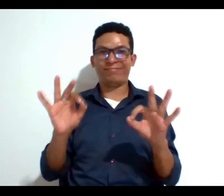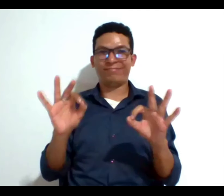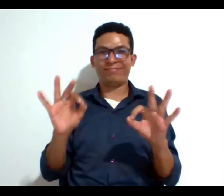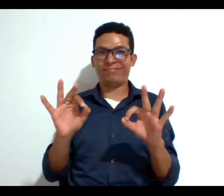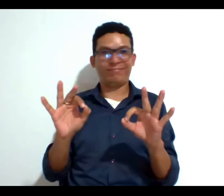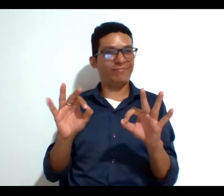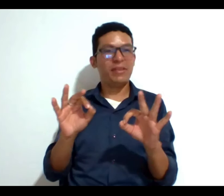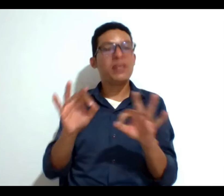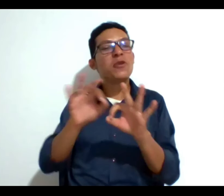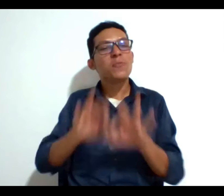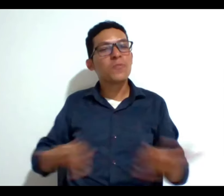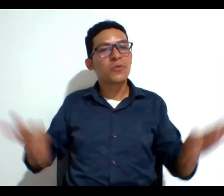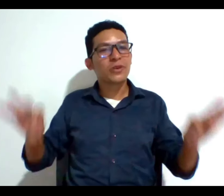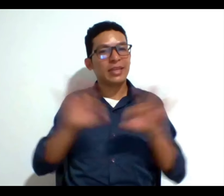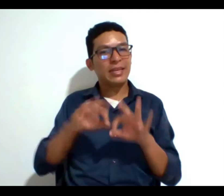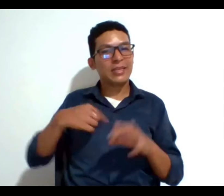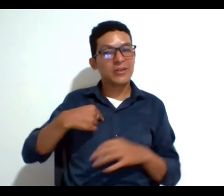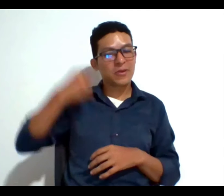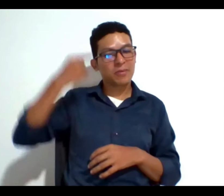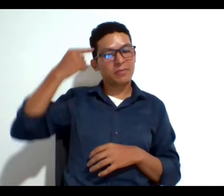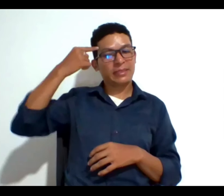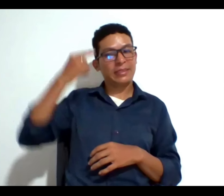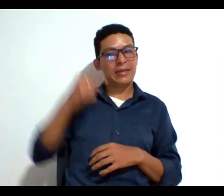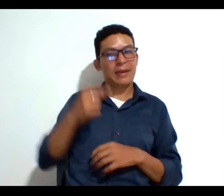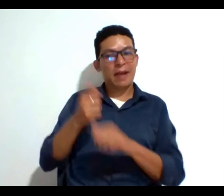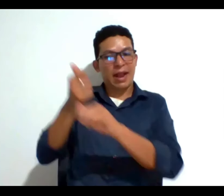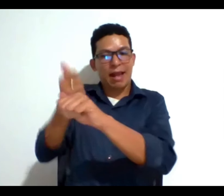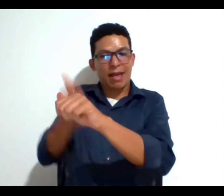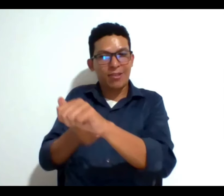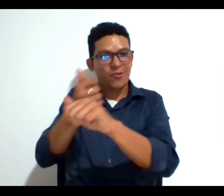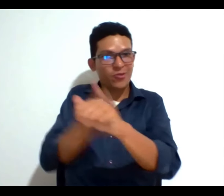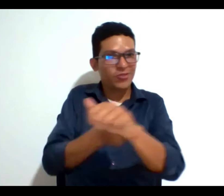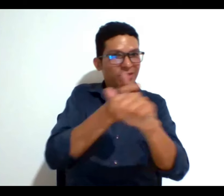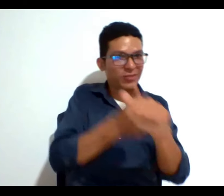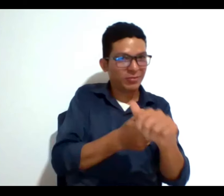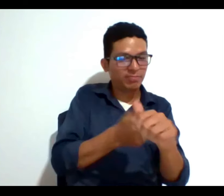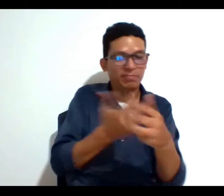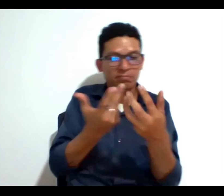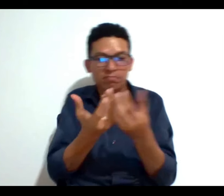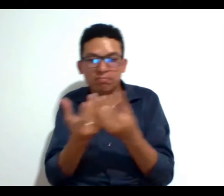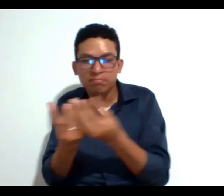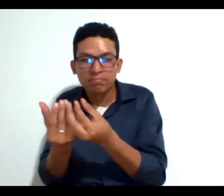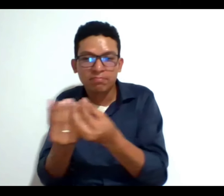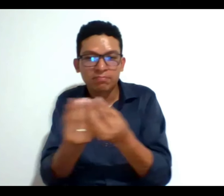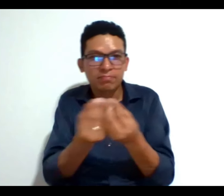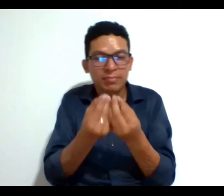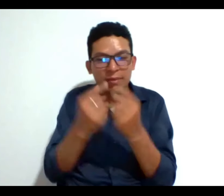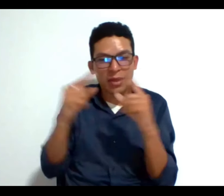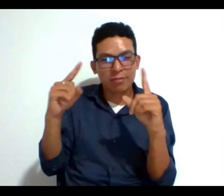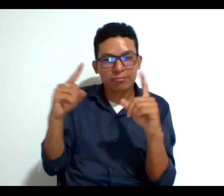valoración persona a persona es un análisis caso a caso